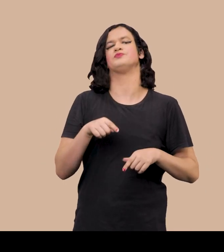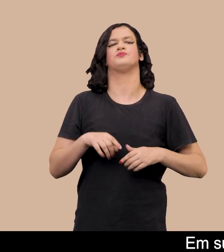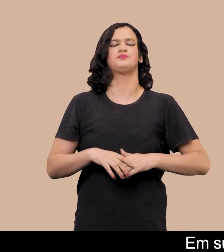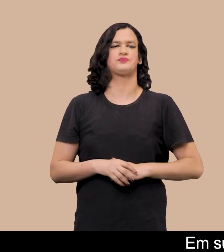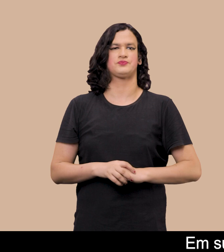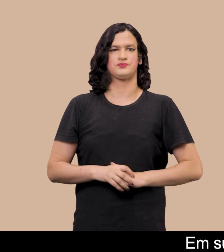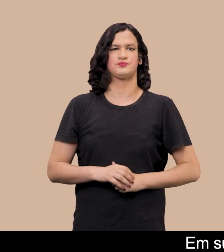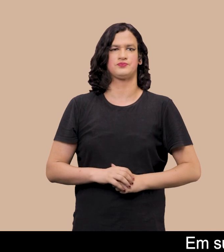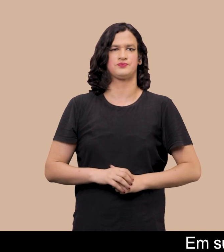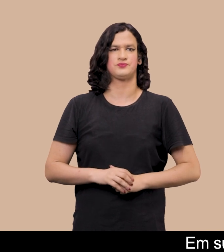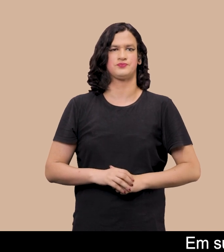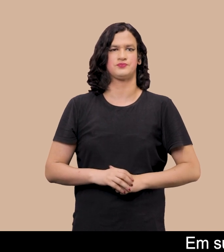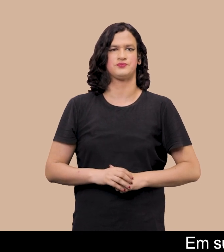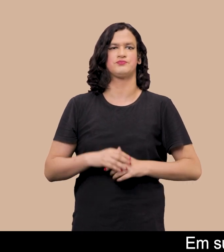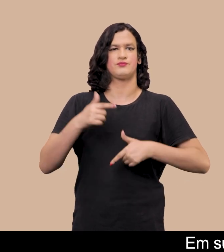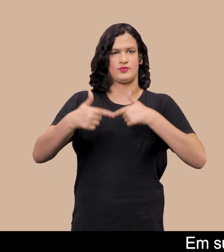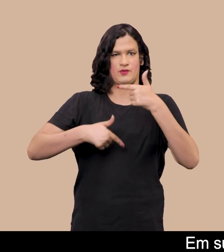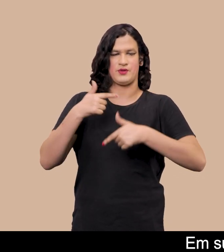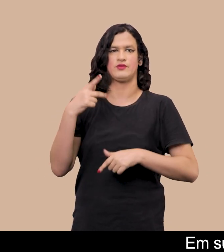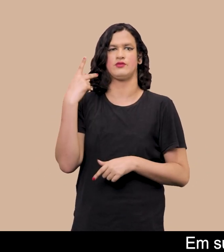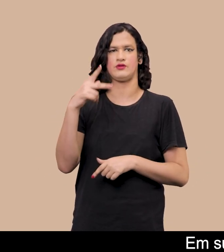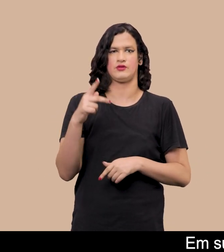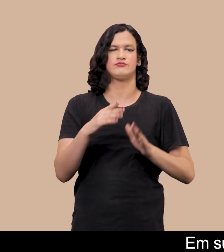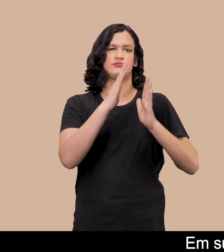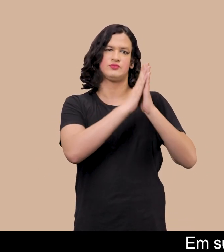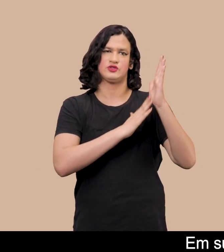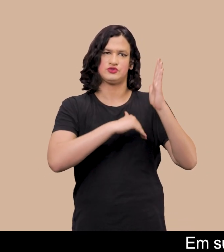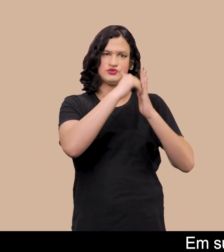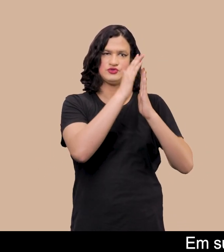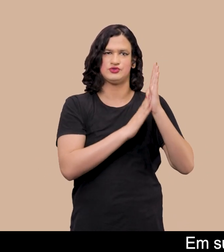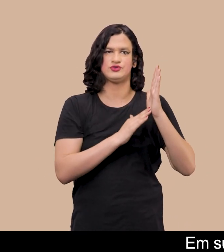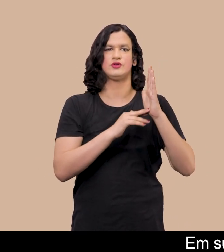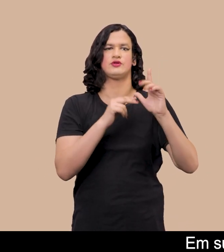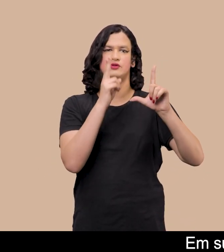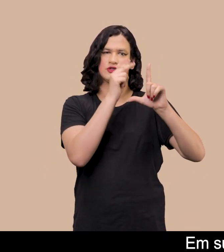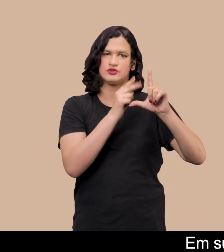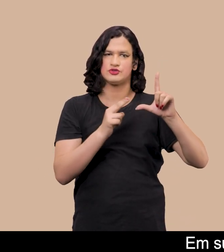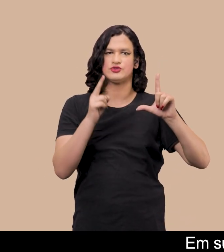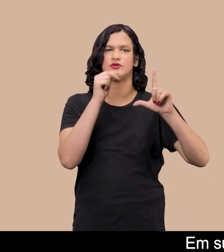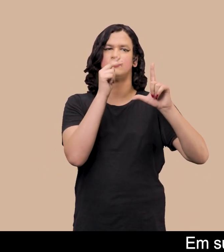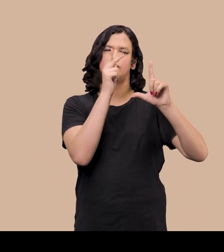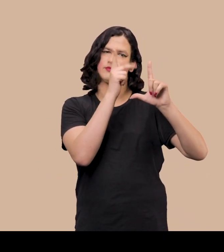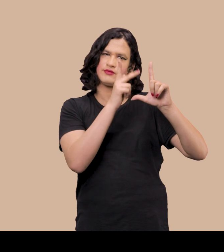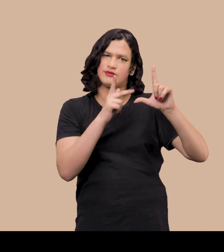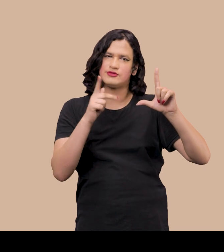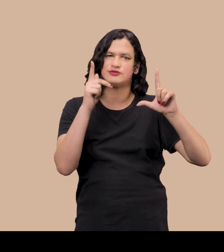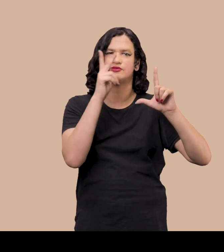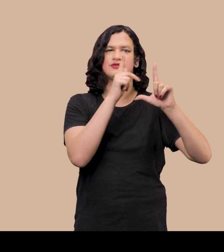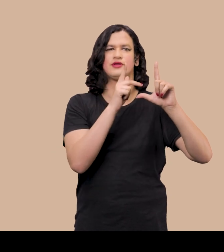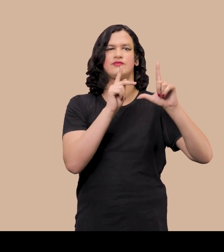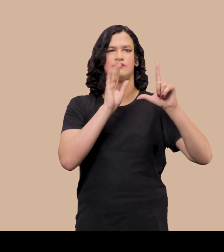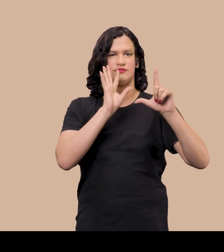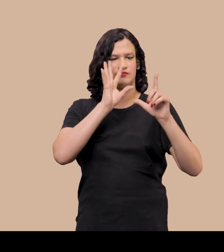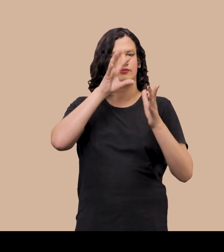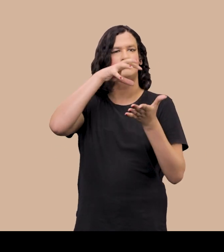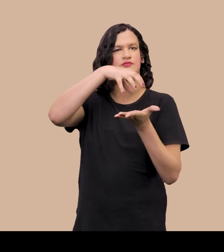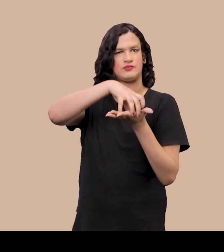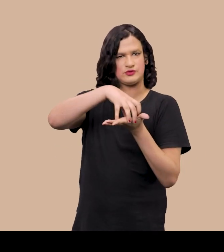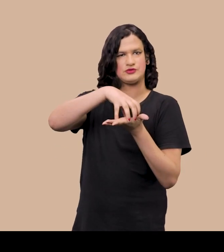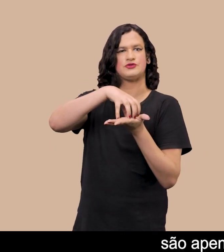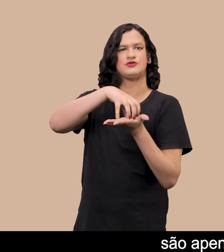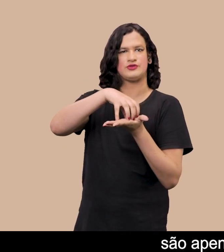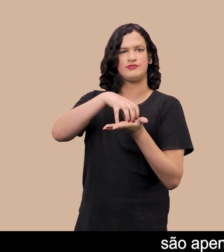Em sua produção A pintura, a gravura, o desenho, a instalação A fotografia e a